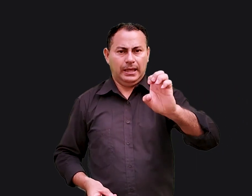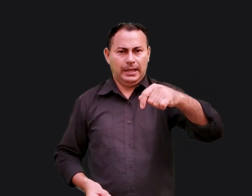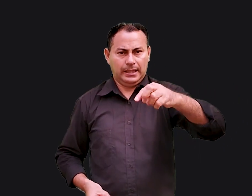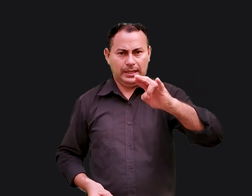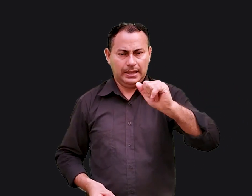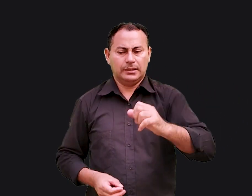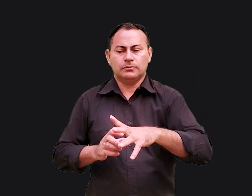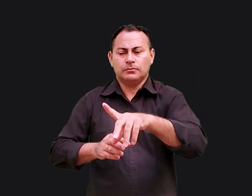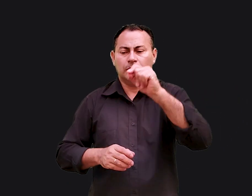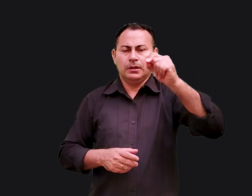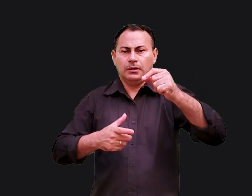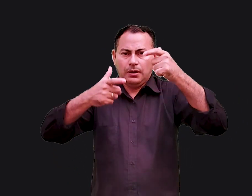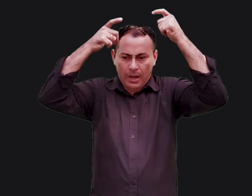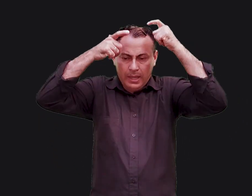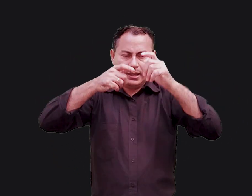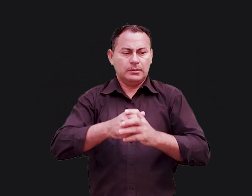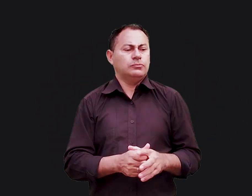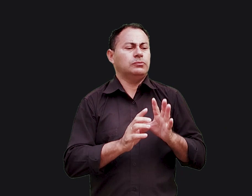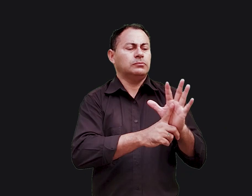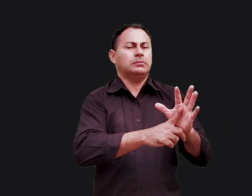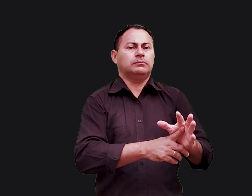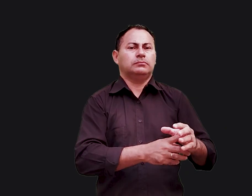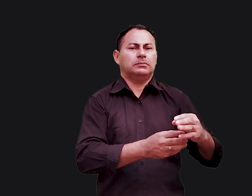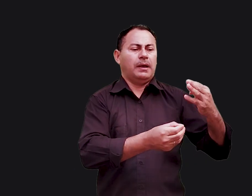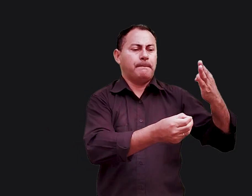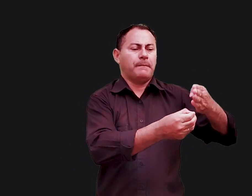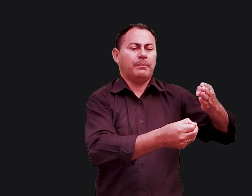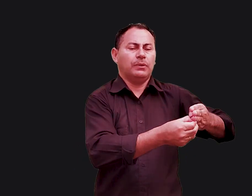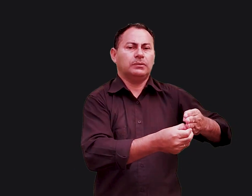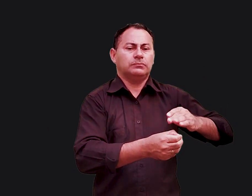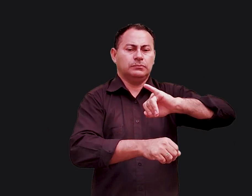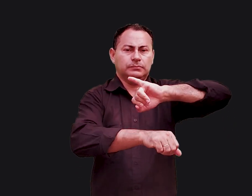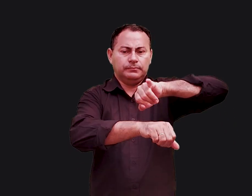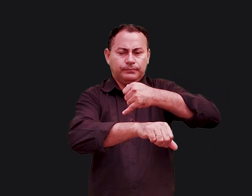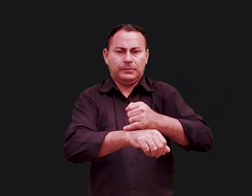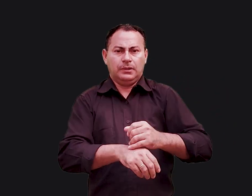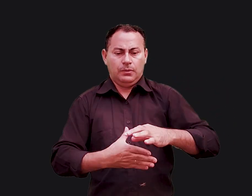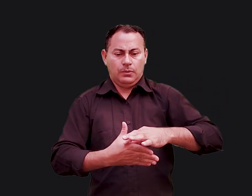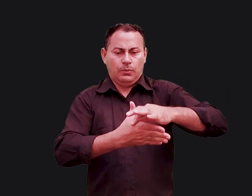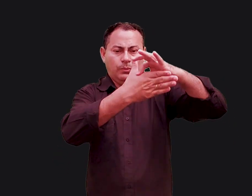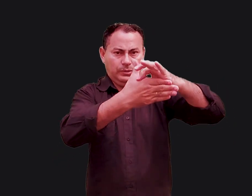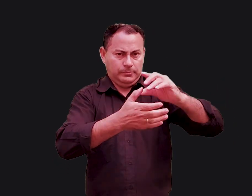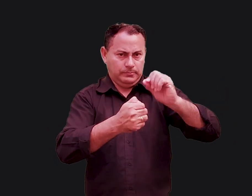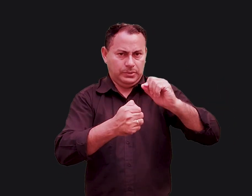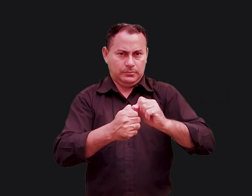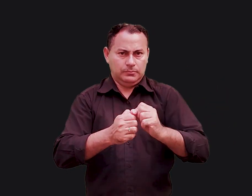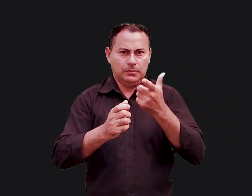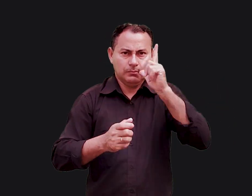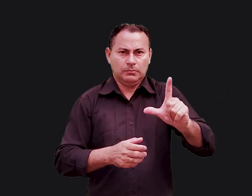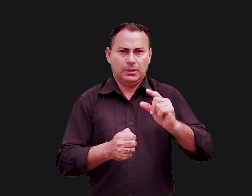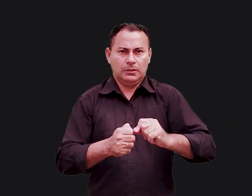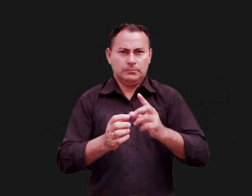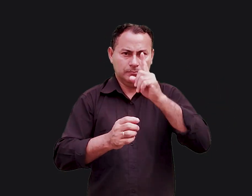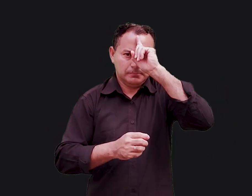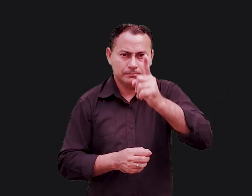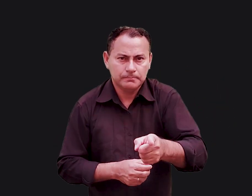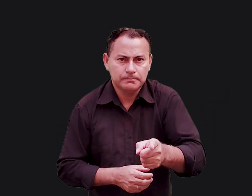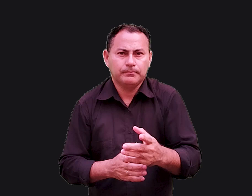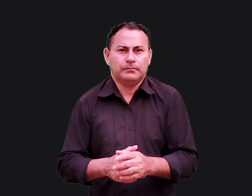irmão, foi nomeado o rei e marionete da Babilônia em Jerusalém. Se o líder nomeado não fizesse o que os conquistadores o